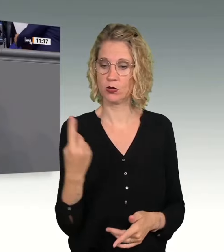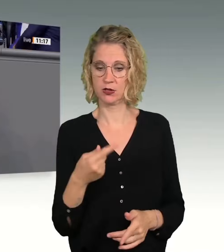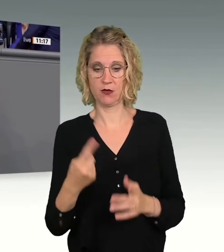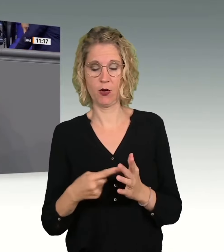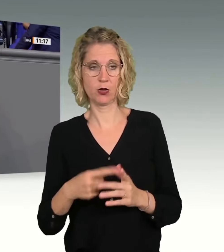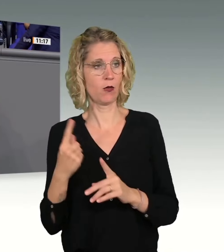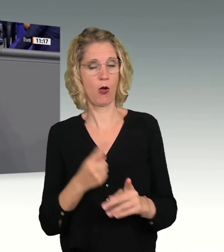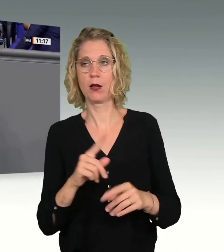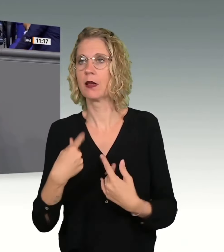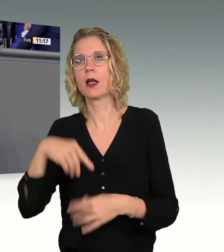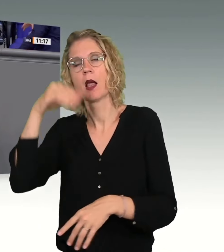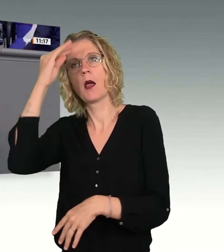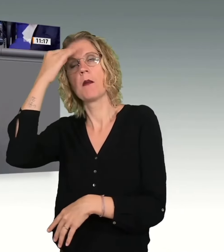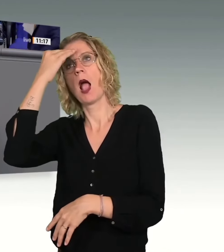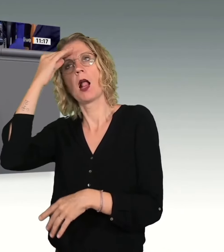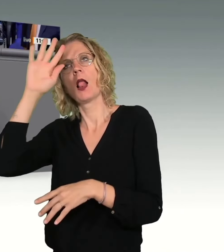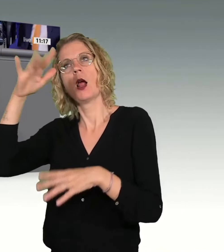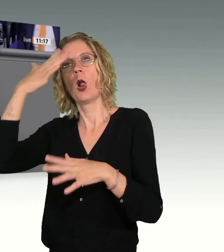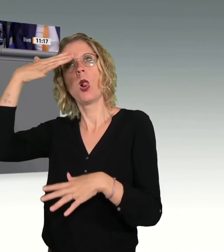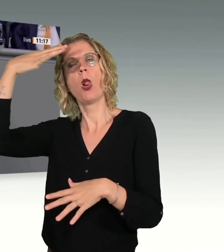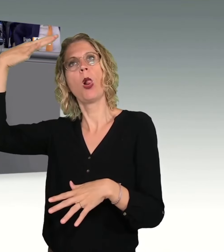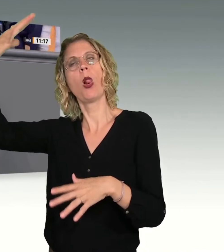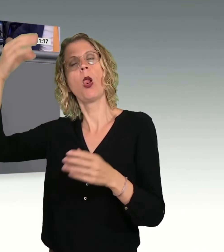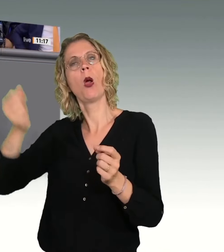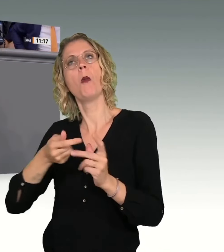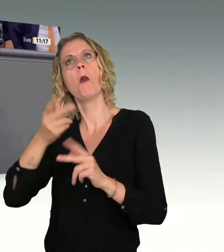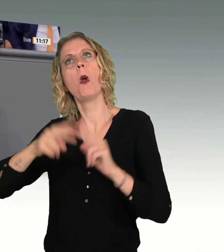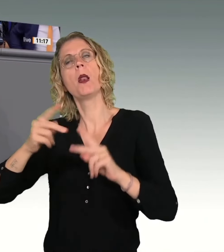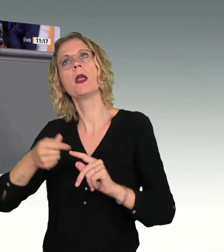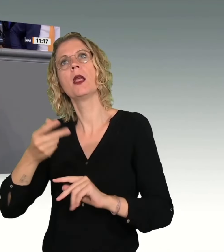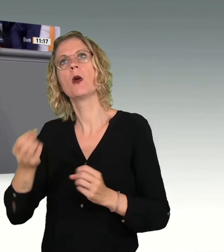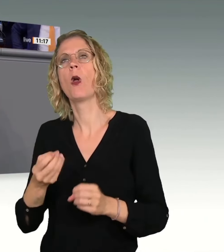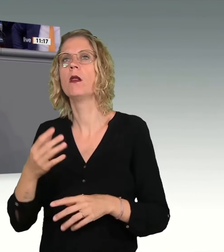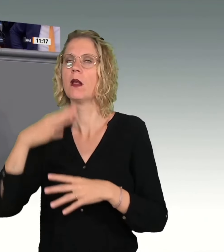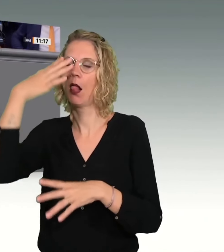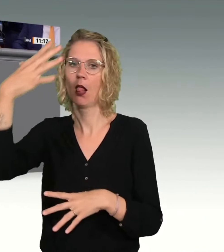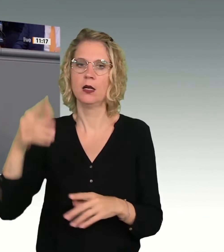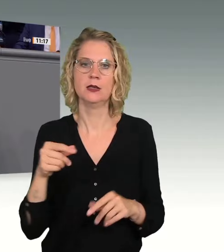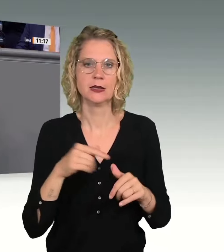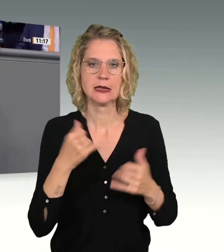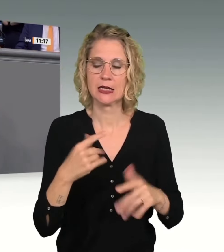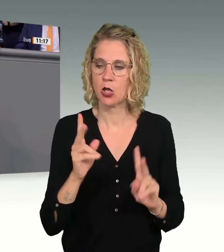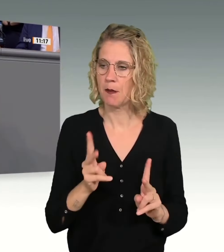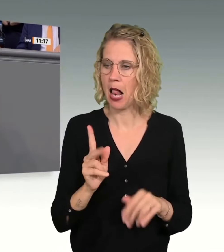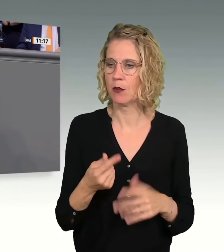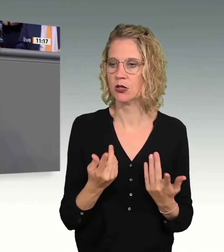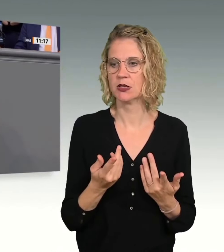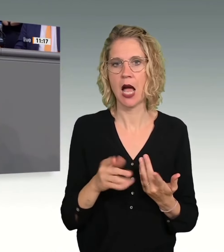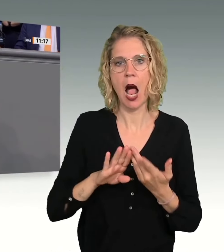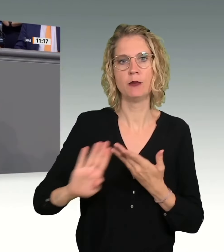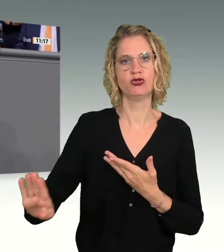Multikulti waren. Sie hätten die Grenzen schützen können. Sie hätten diejenigen, die illegal hier waren, abschieben müssen und Straftäter gleich